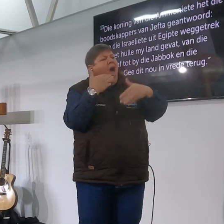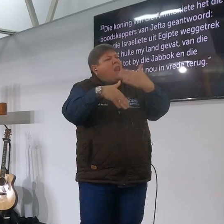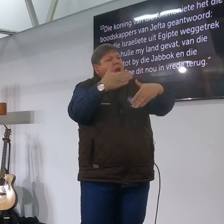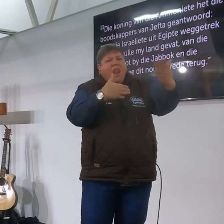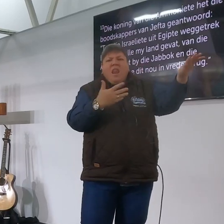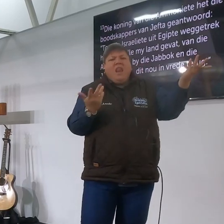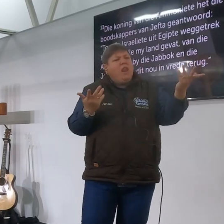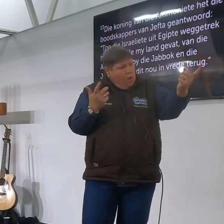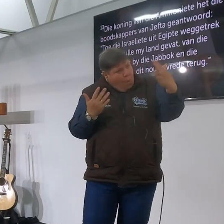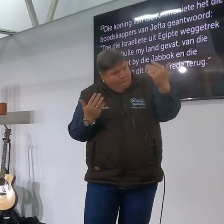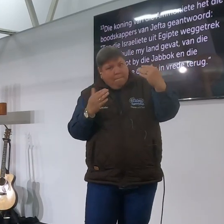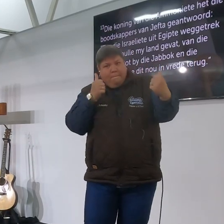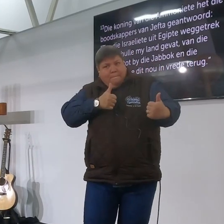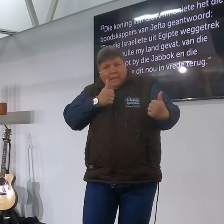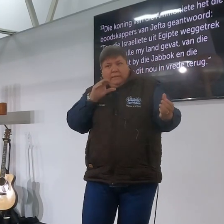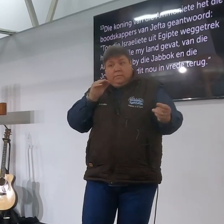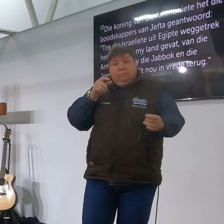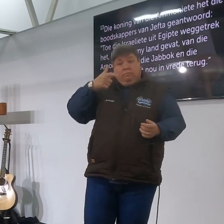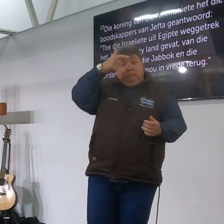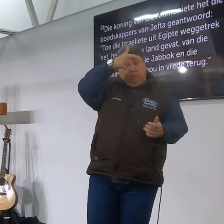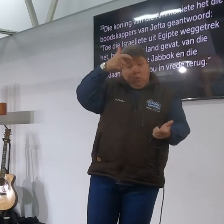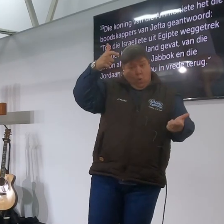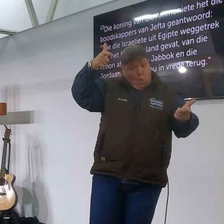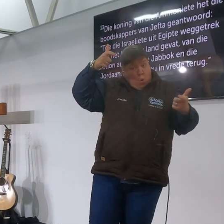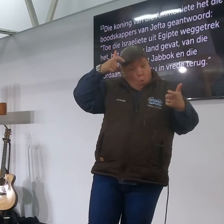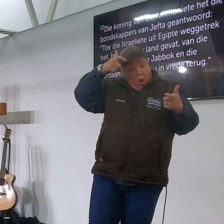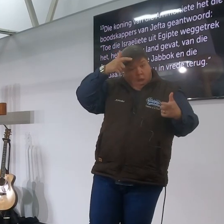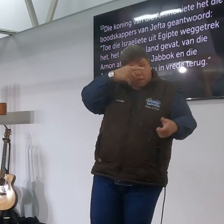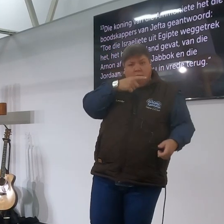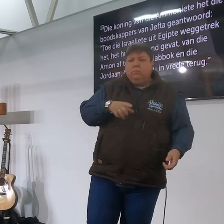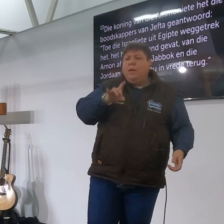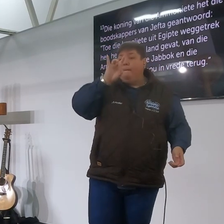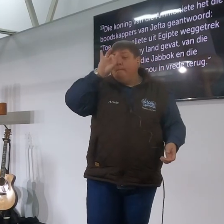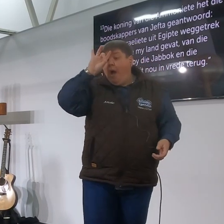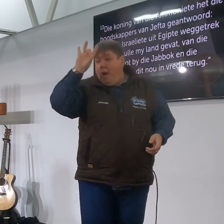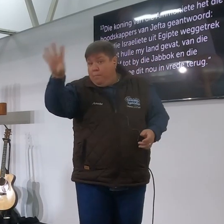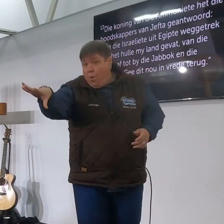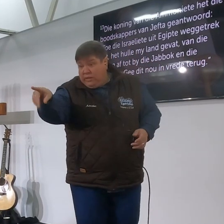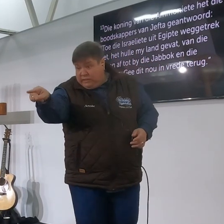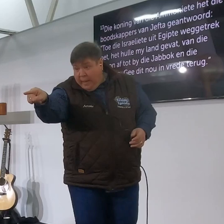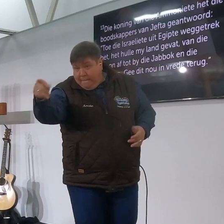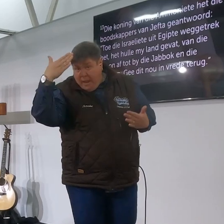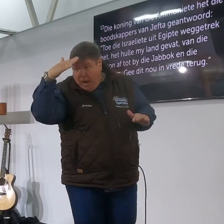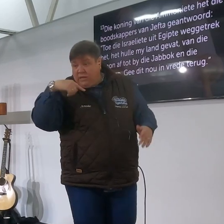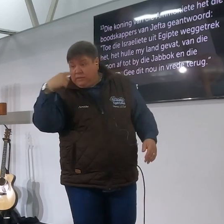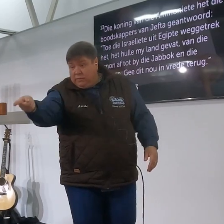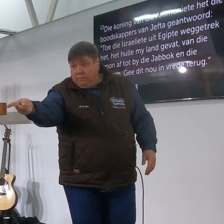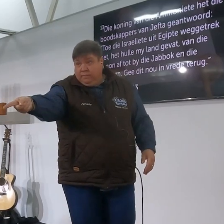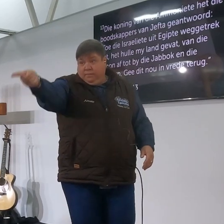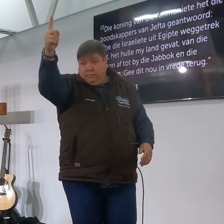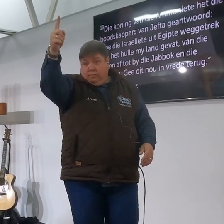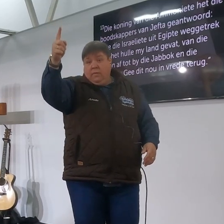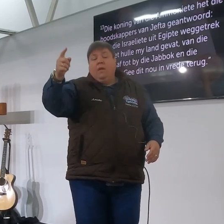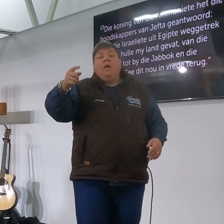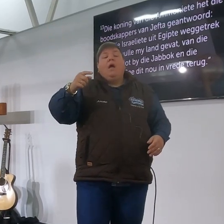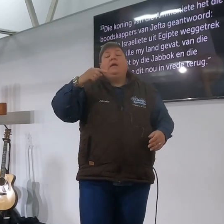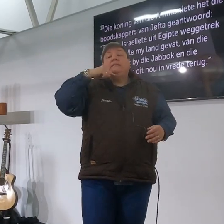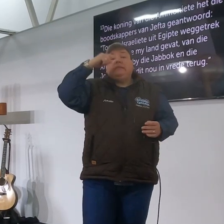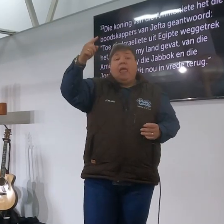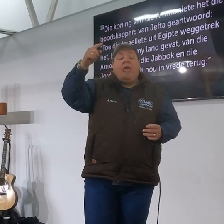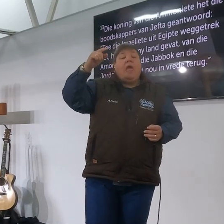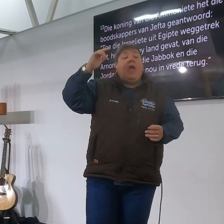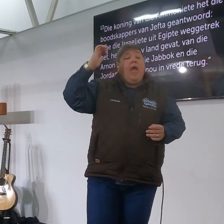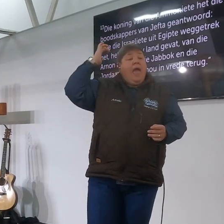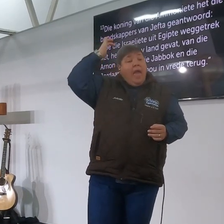en vers 13 die koning van die ammonite het die boodskapper van die heeft daar gaan antwoord toe die israelite uit Egypte weggetrek het het